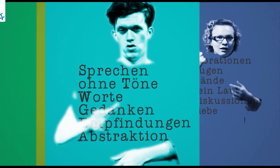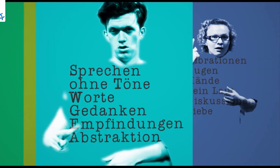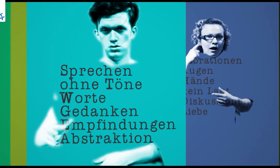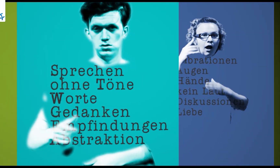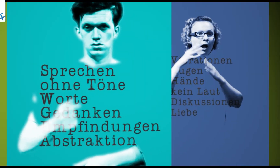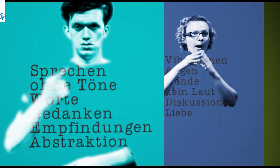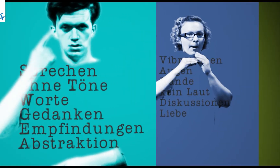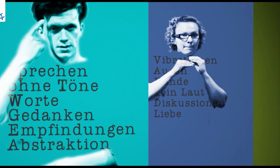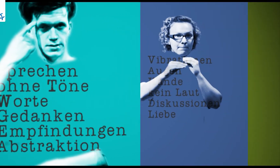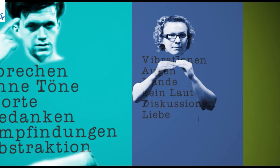Bis zum nächsten Mal.